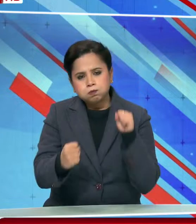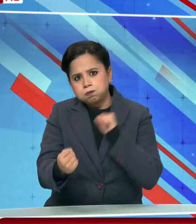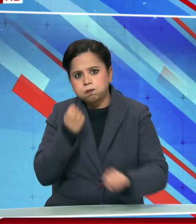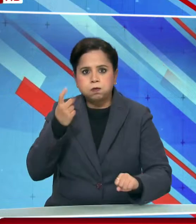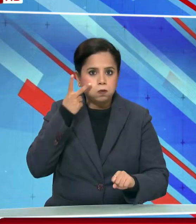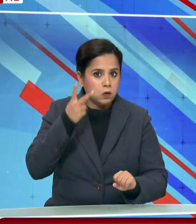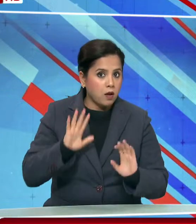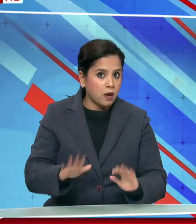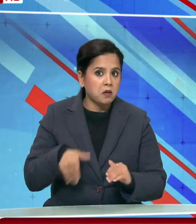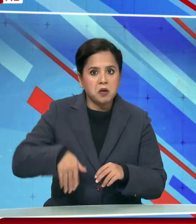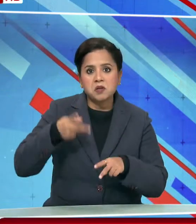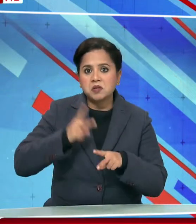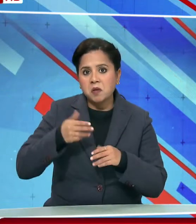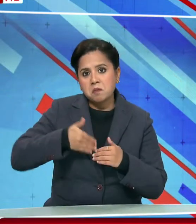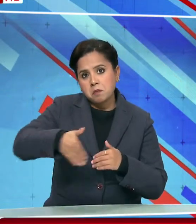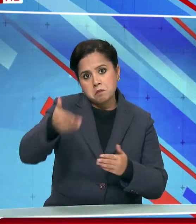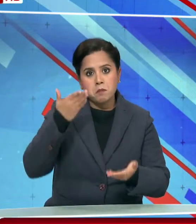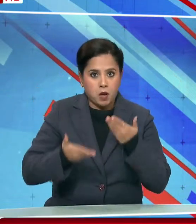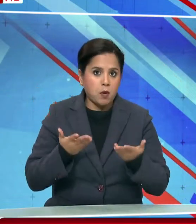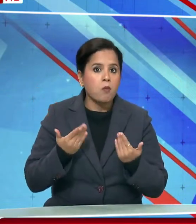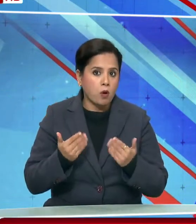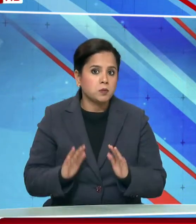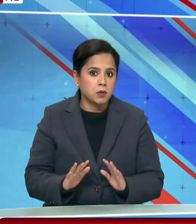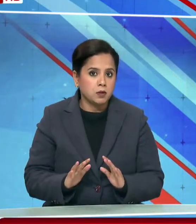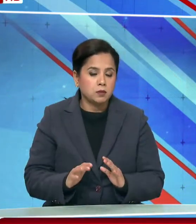इस्तिती बने रहने का अनुमान